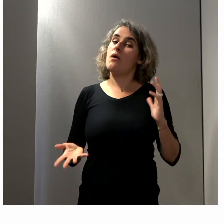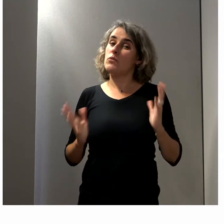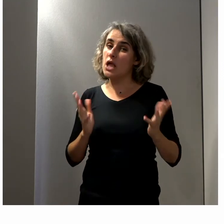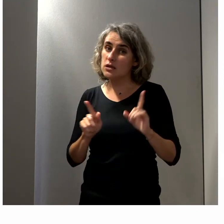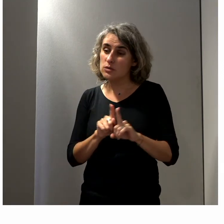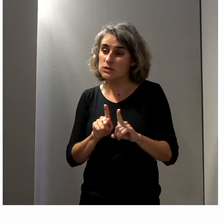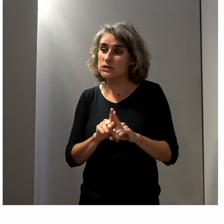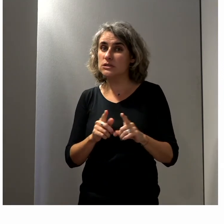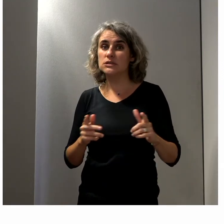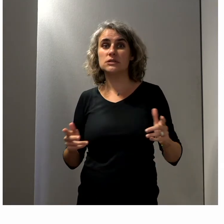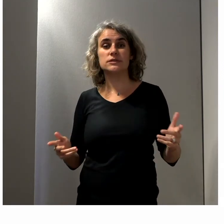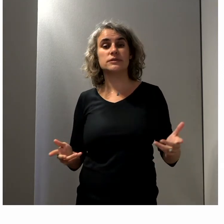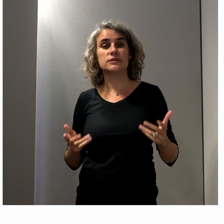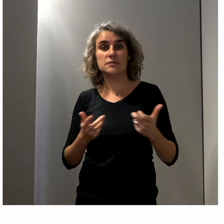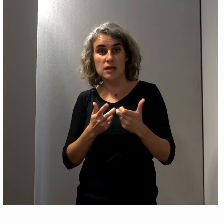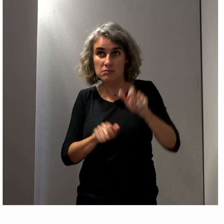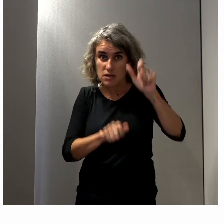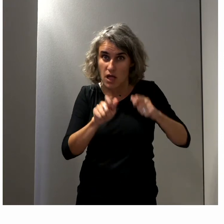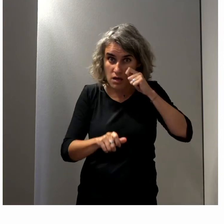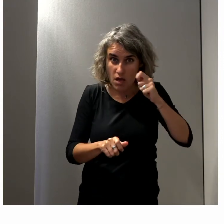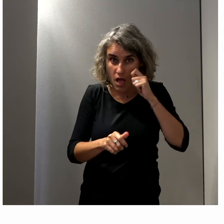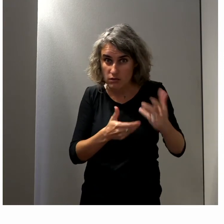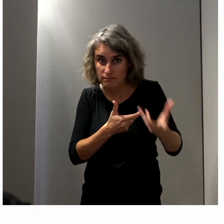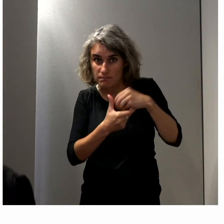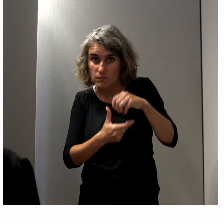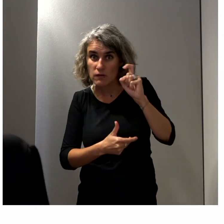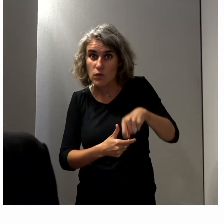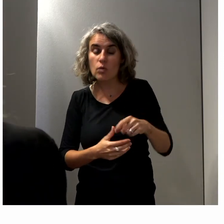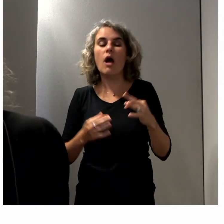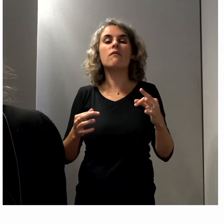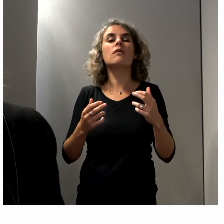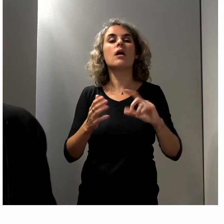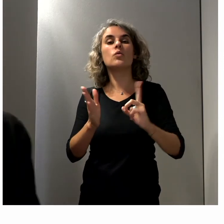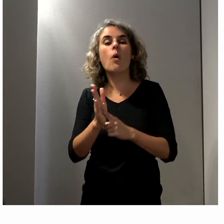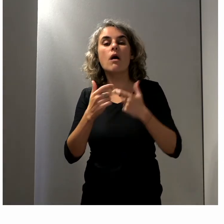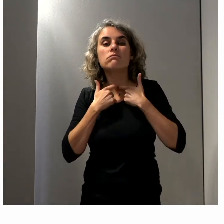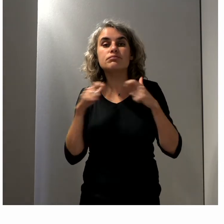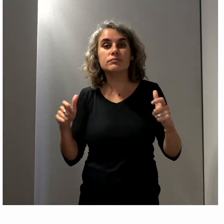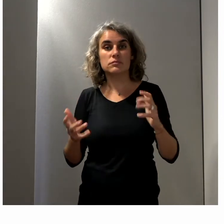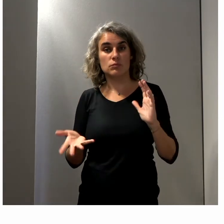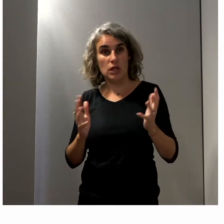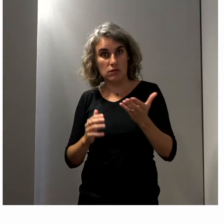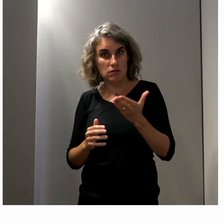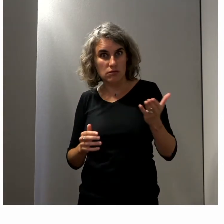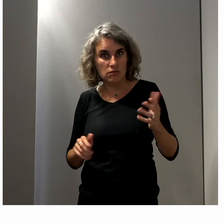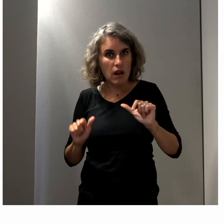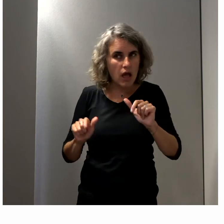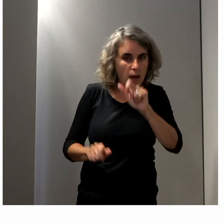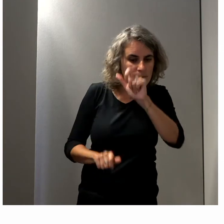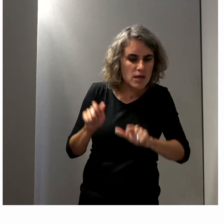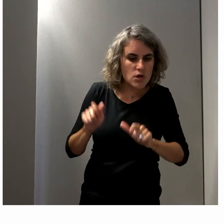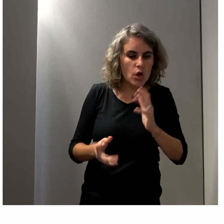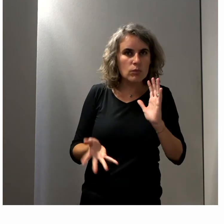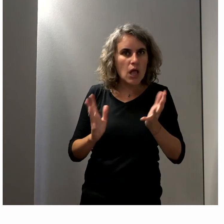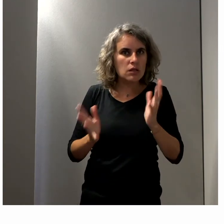faut associer, par exemple, des spécialistes. parlait de l'accès au droit. Je pense à certaines personnes qui pourraient ensuite